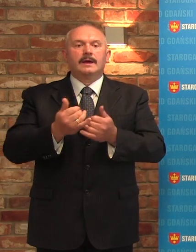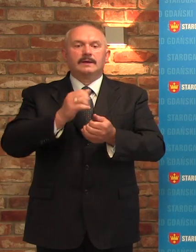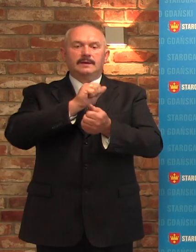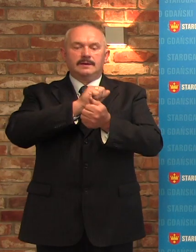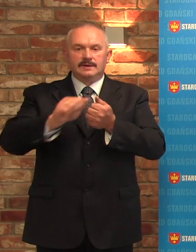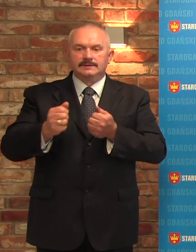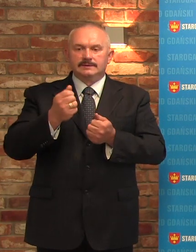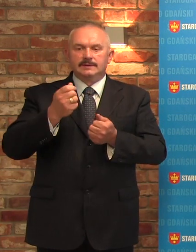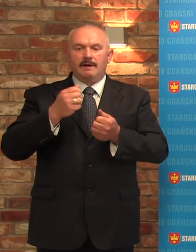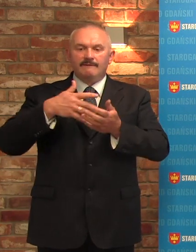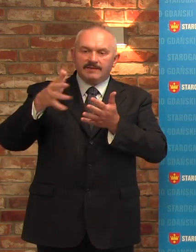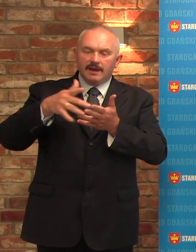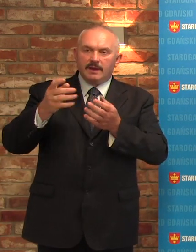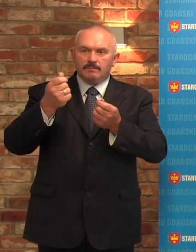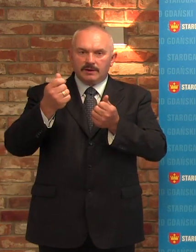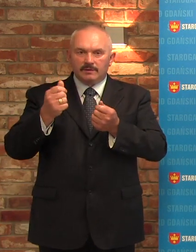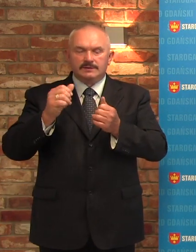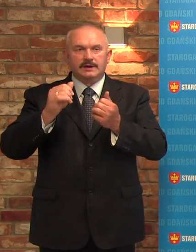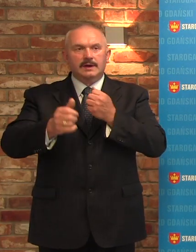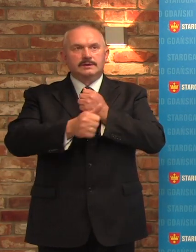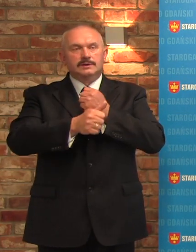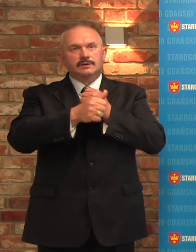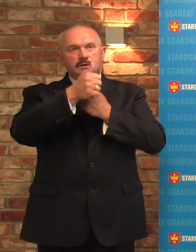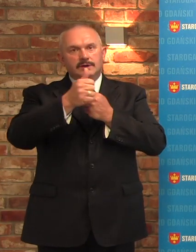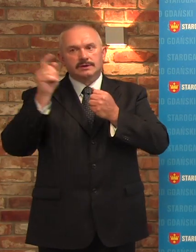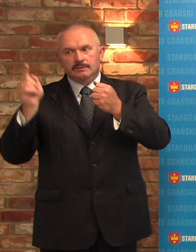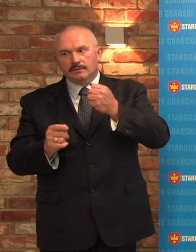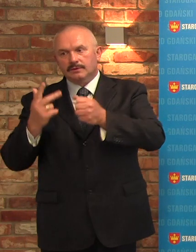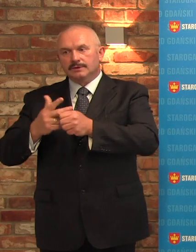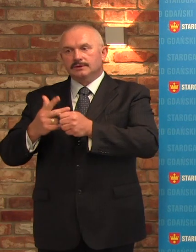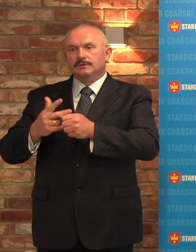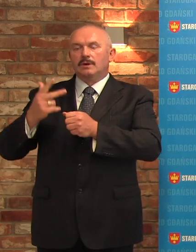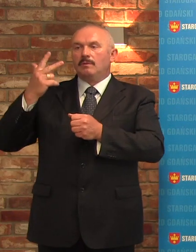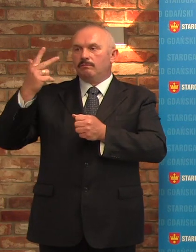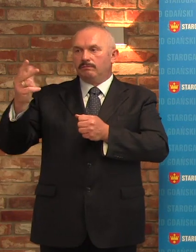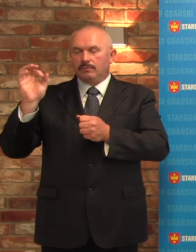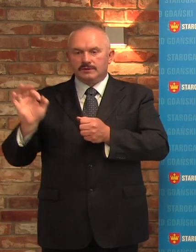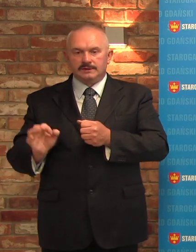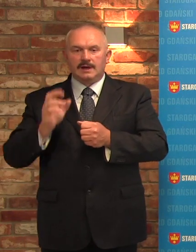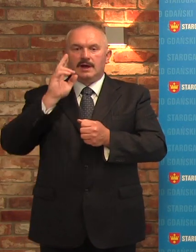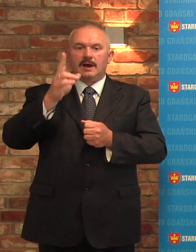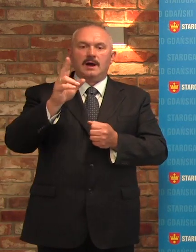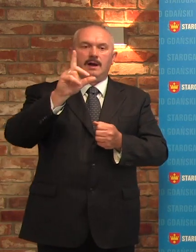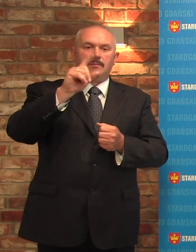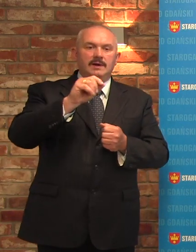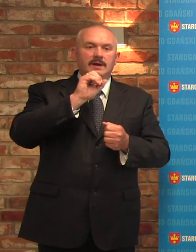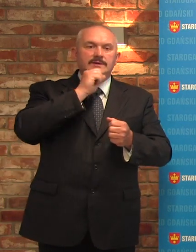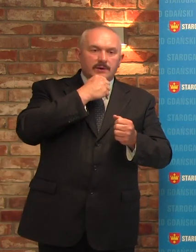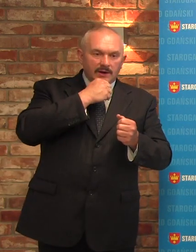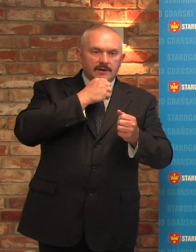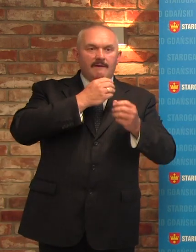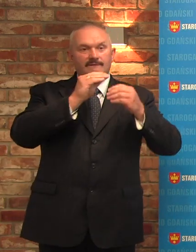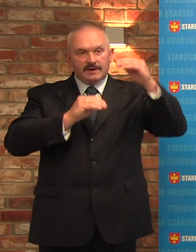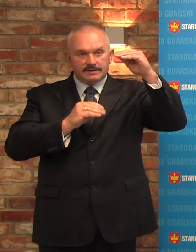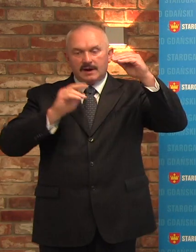to jest bardzo łatwo sprawdzić. W proporcjach 66 do 30 proc. Ta kosztowność jest wyższa w kapesta rogach niż w Beniaminku oraz to,